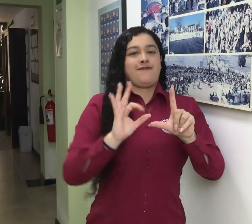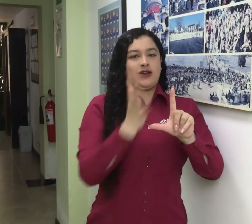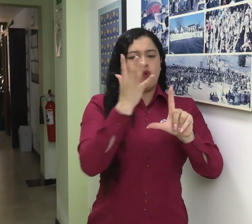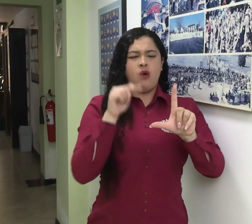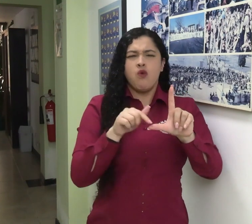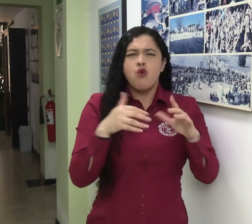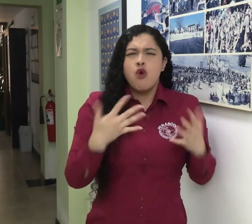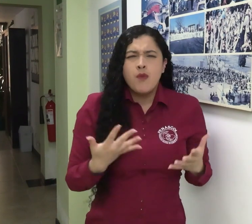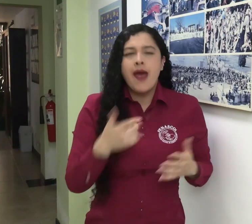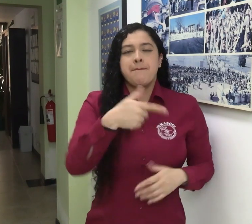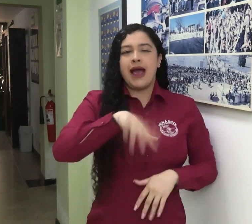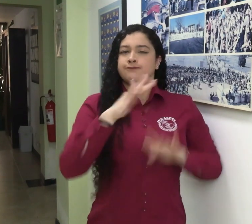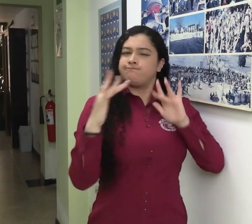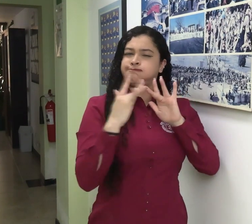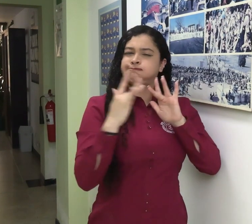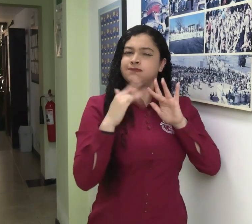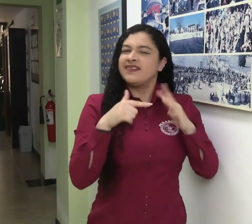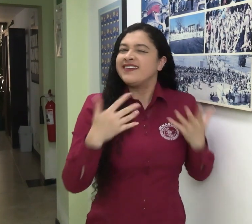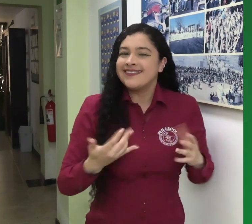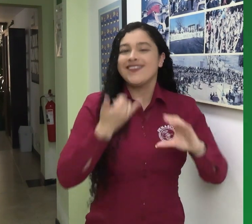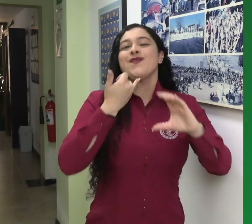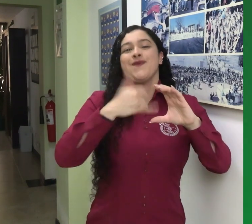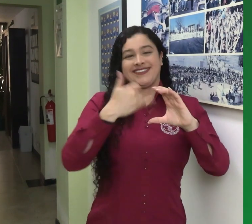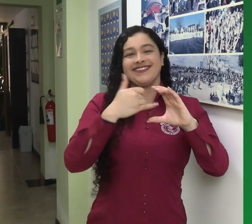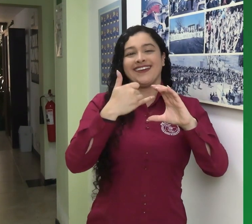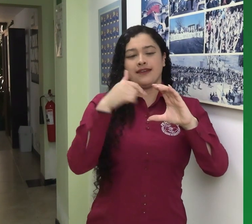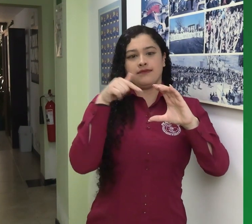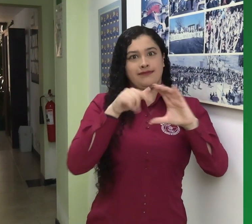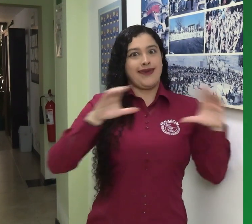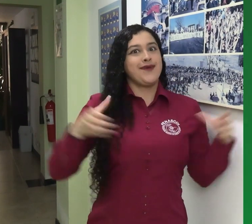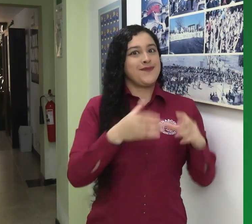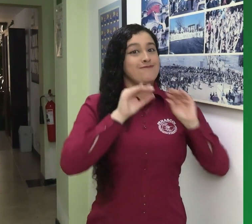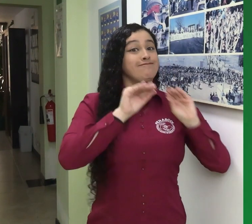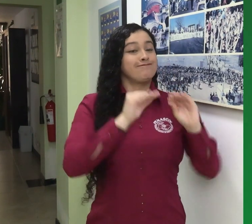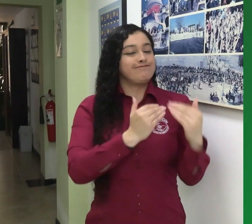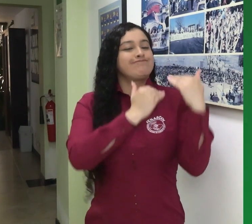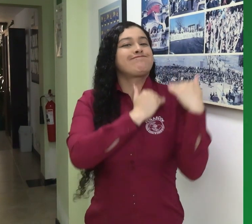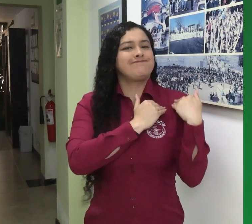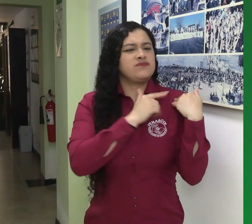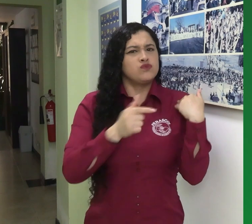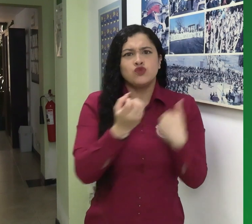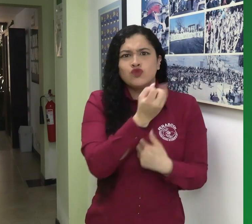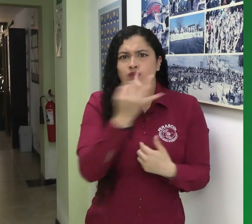solamente para compras virtuales en el número de WhatsApp de capacitación. Recordemos el número.